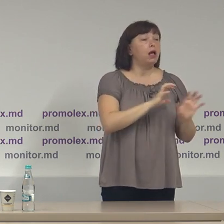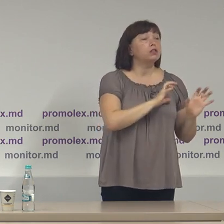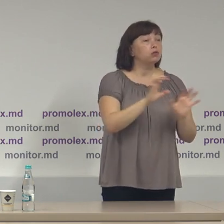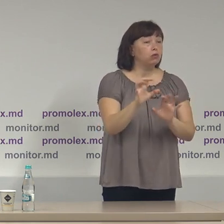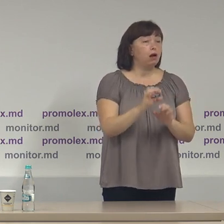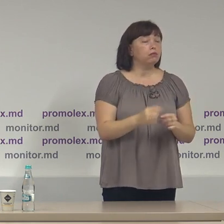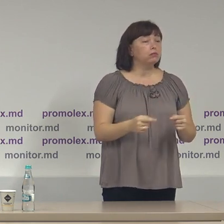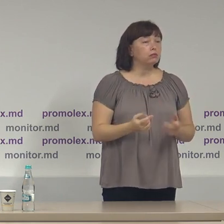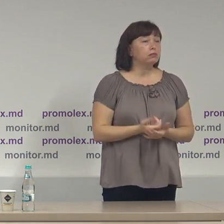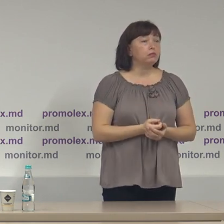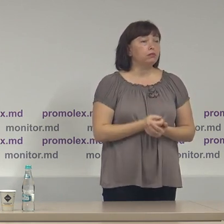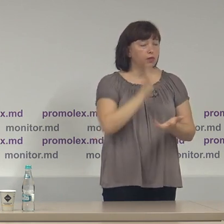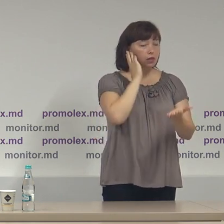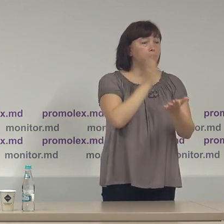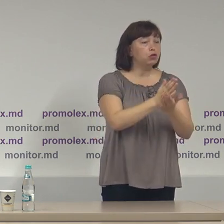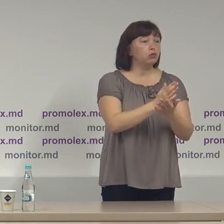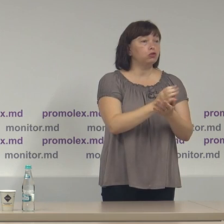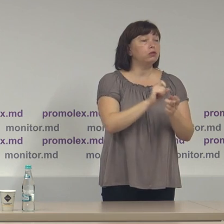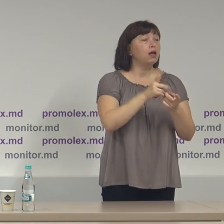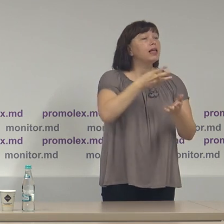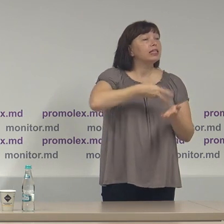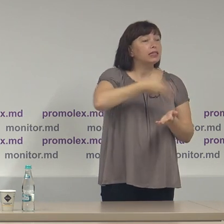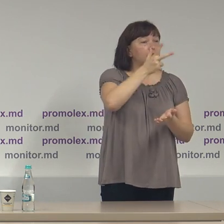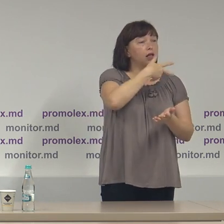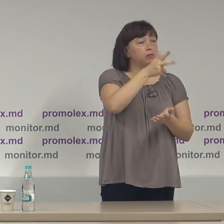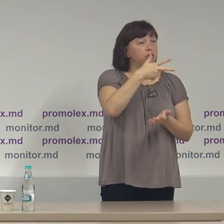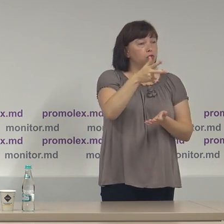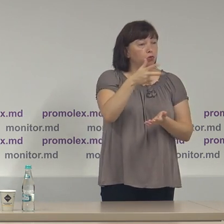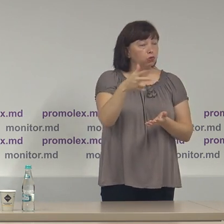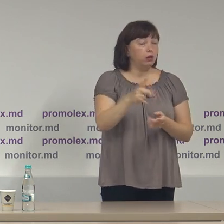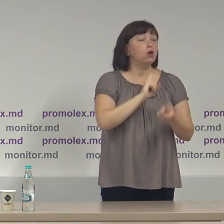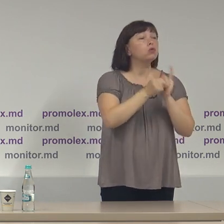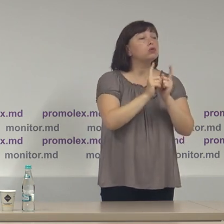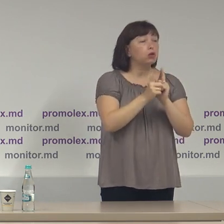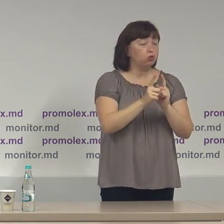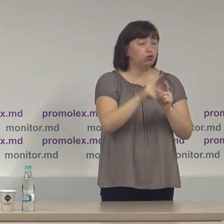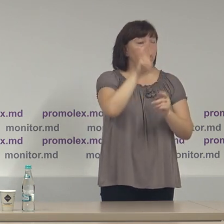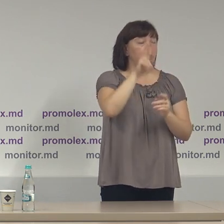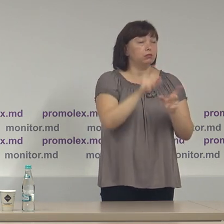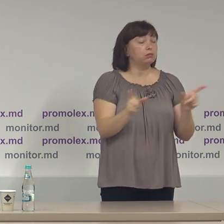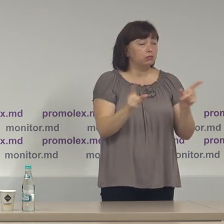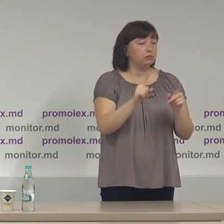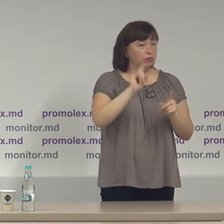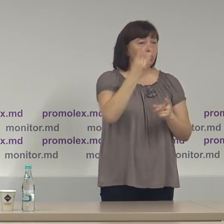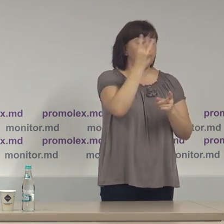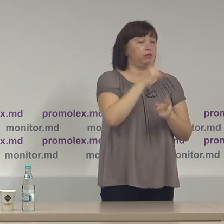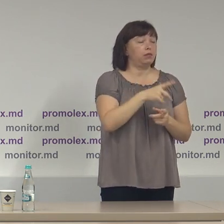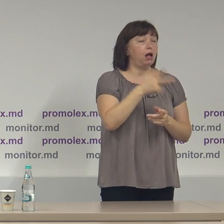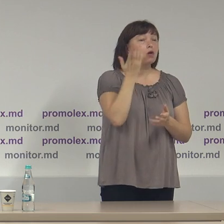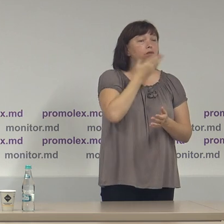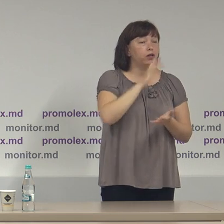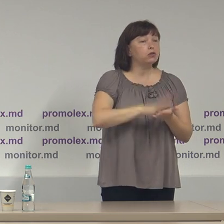nemijlocit transmisiunile cu traduceri concomitente a conferințelor de presă.